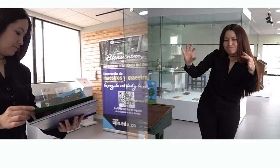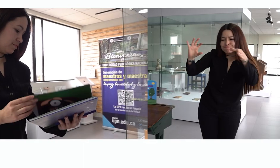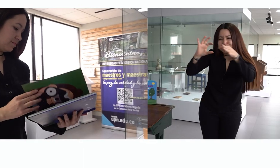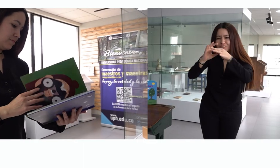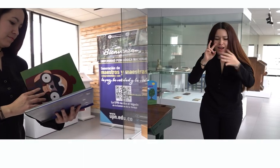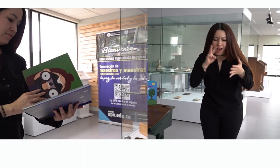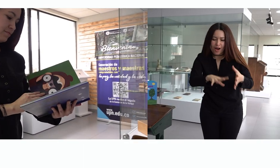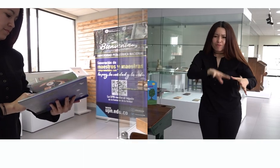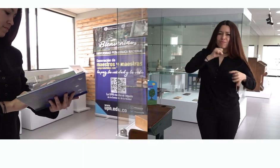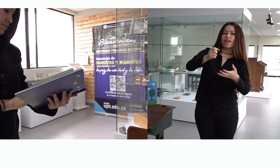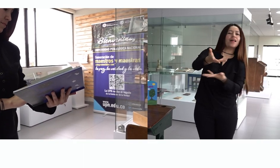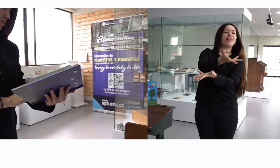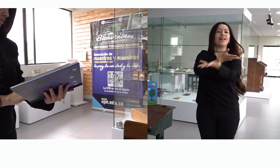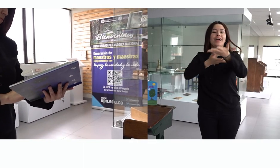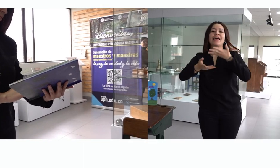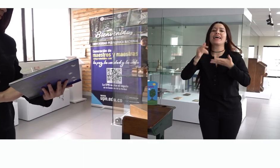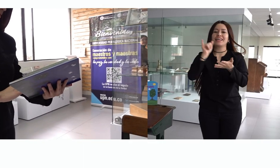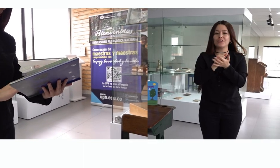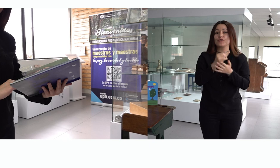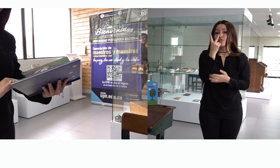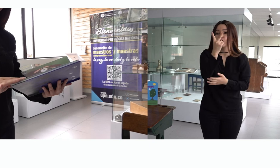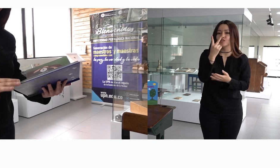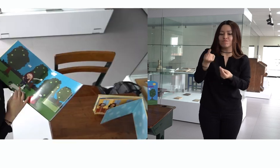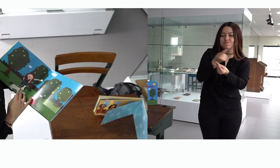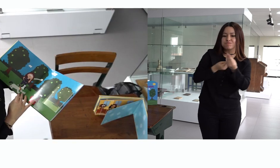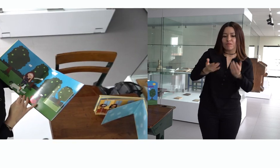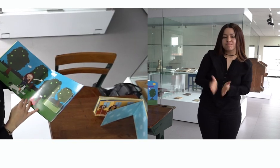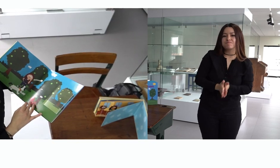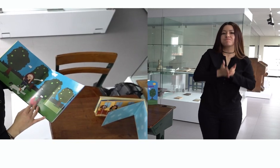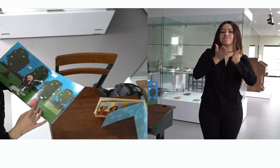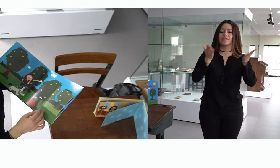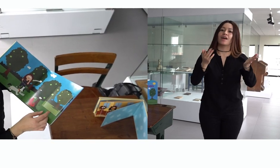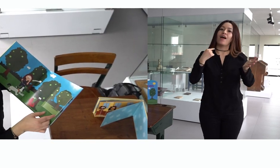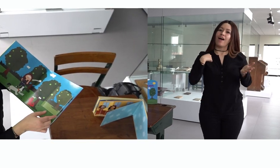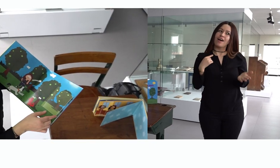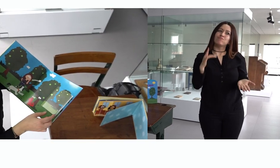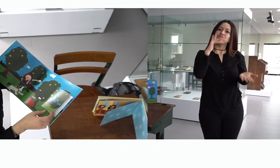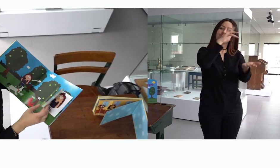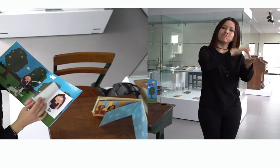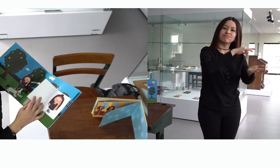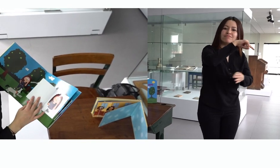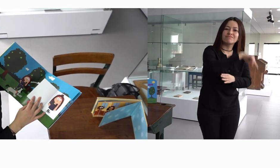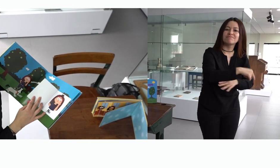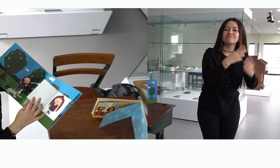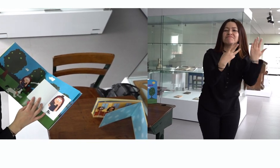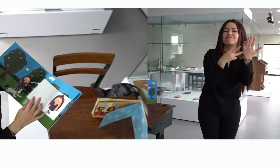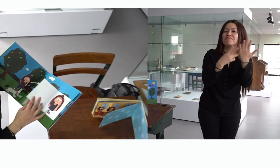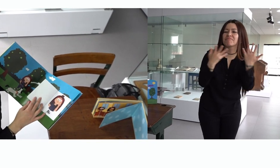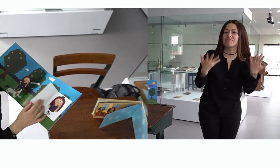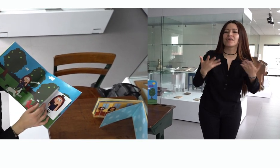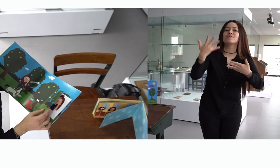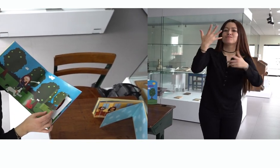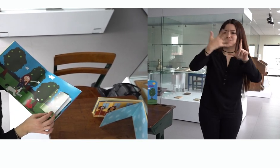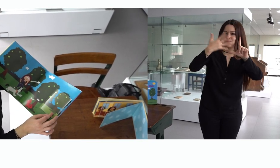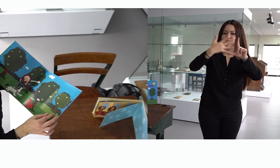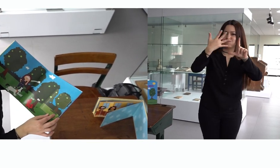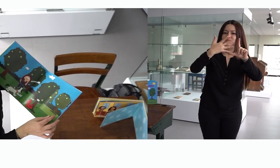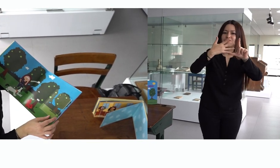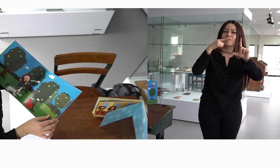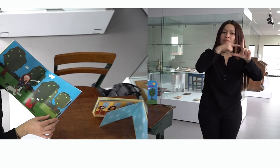a estos intercambios comunicativos. Este material consta de dos volúmenes y con ellos tuve la oportunidad de participar